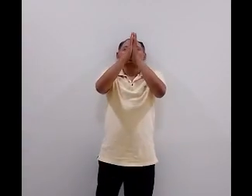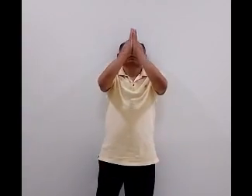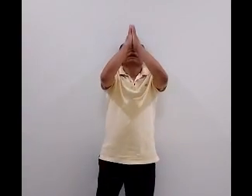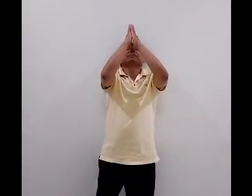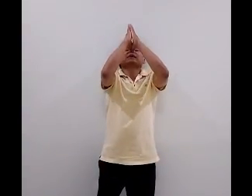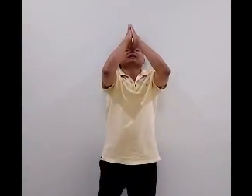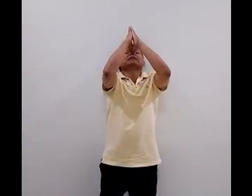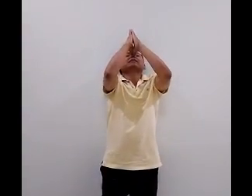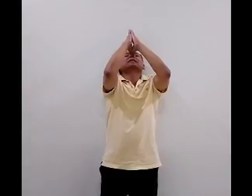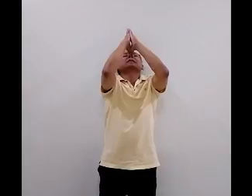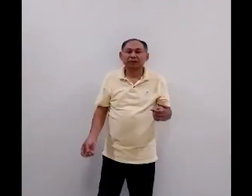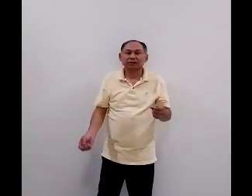baptis,